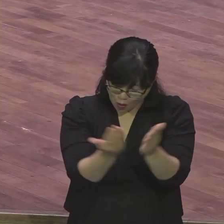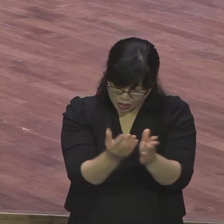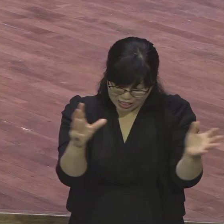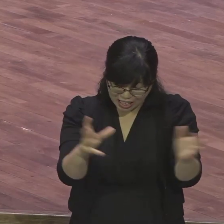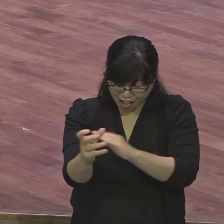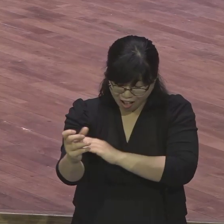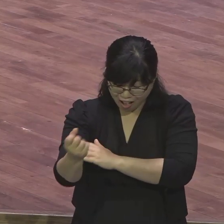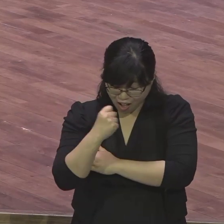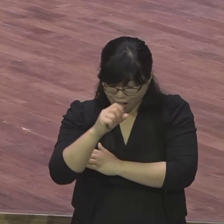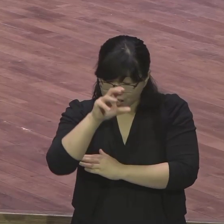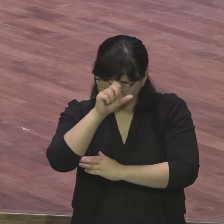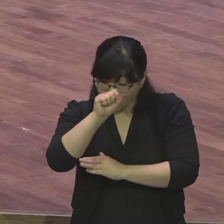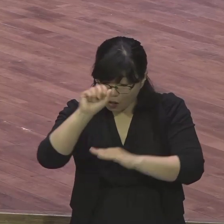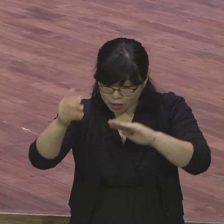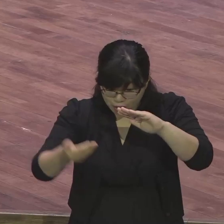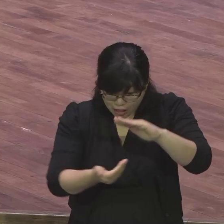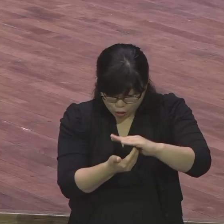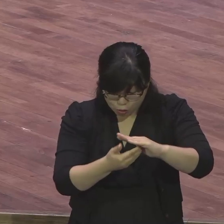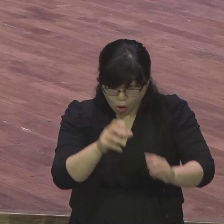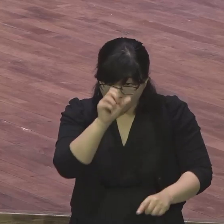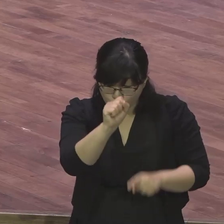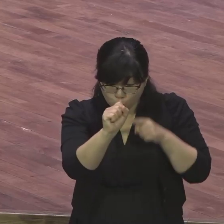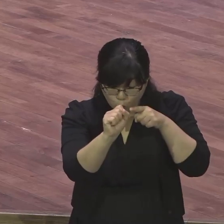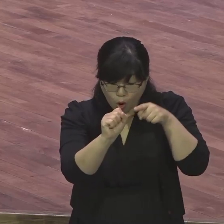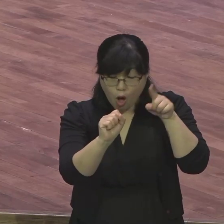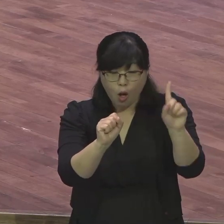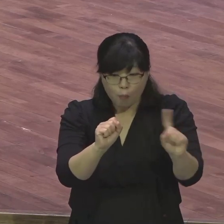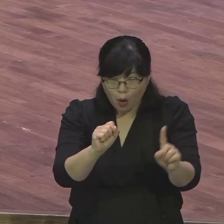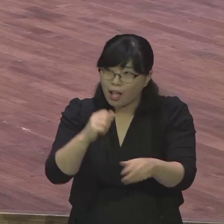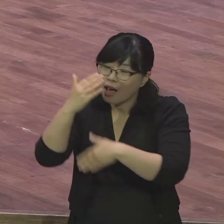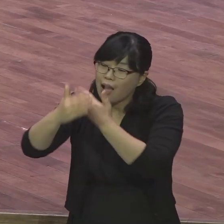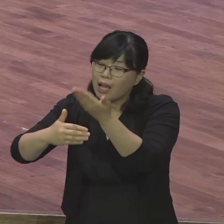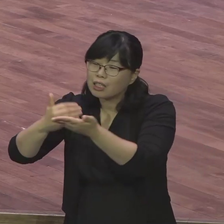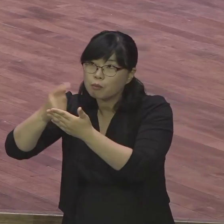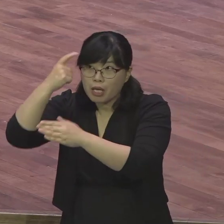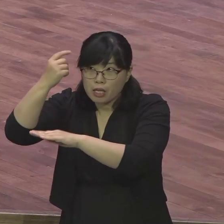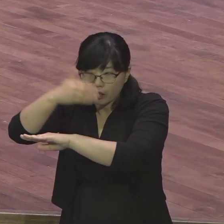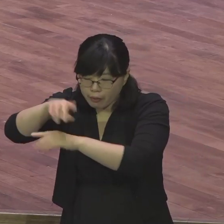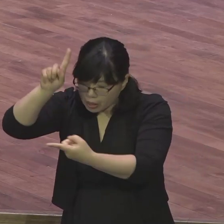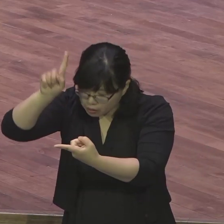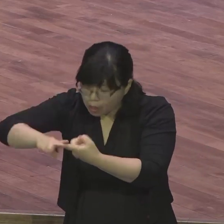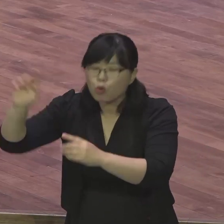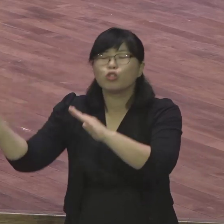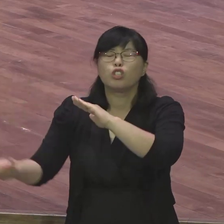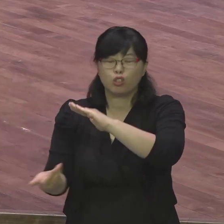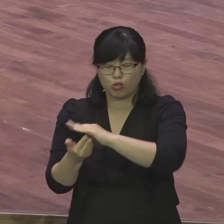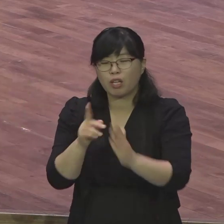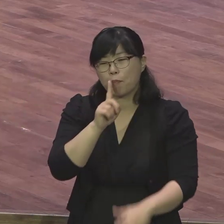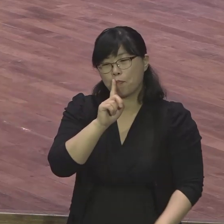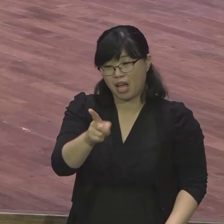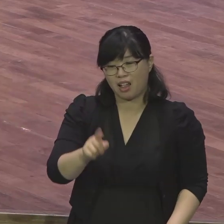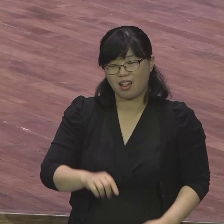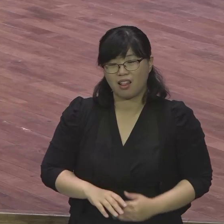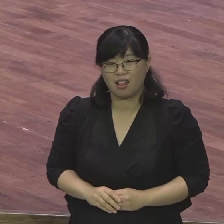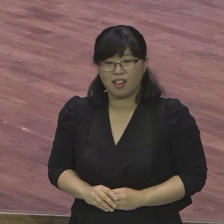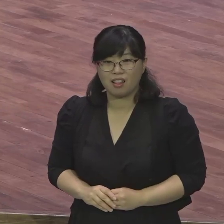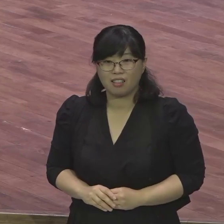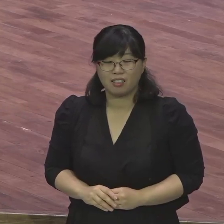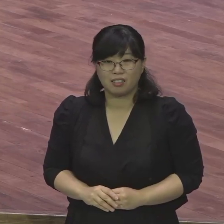이것도 하나님의 계획대로 되는 것을 말합니다 하나님의 계획대로 하나님께서 하나님의 뜻과 계획대로